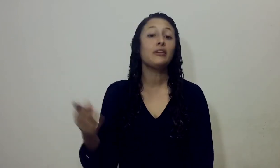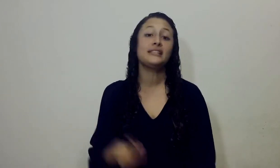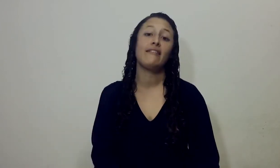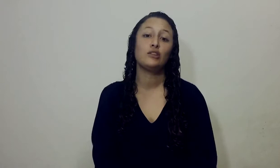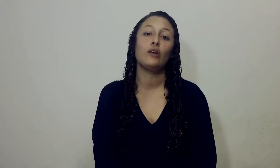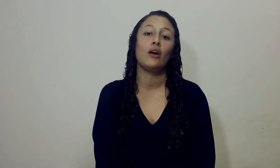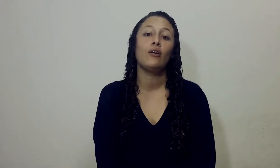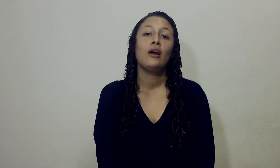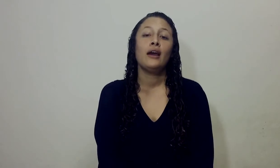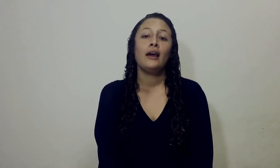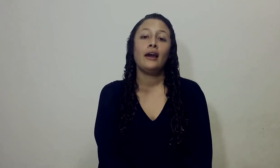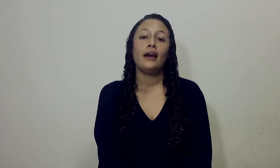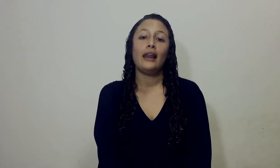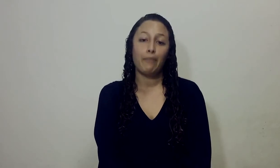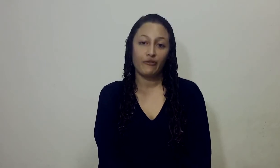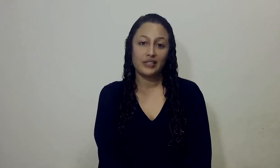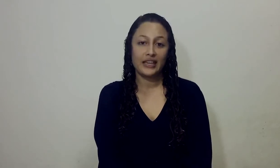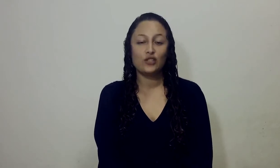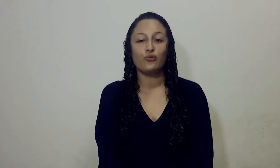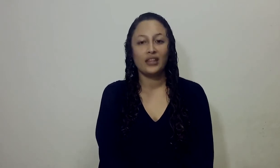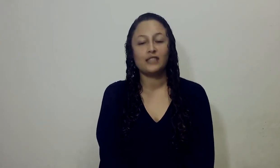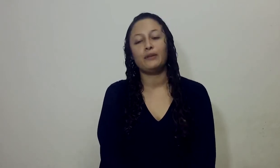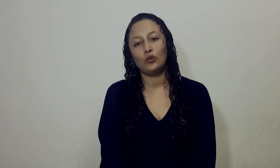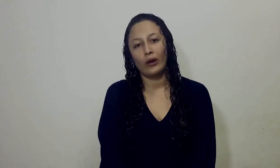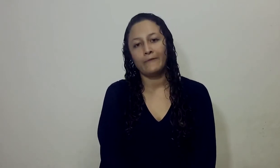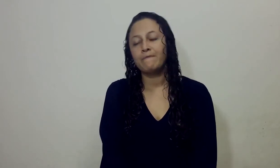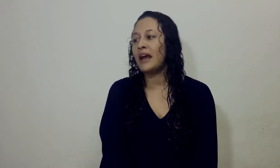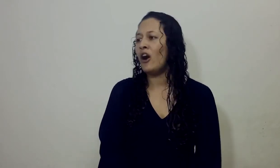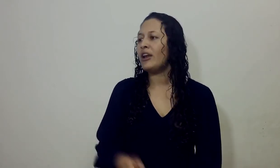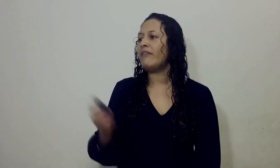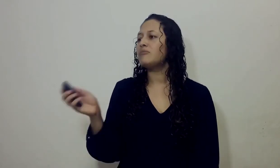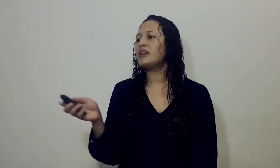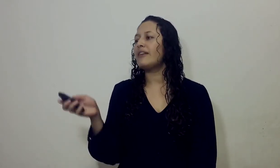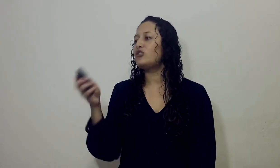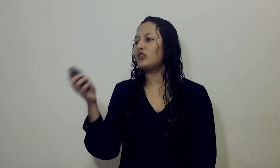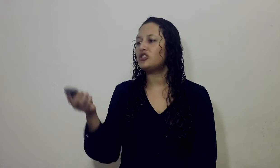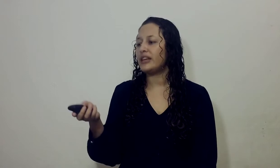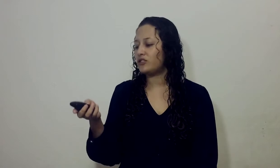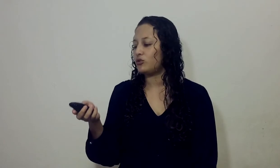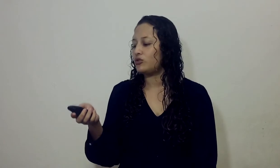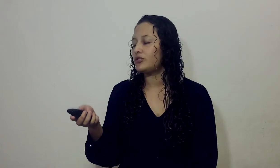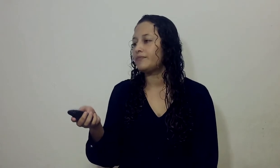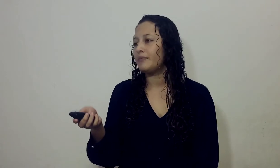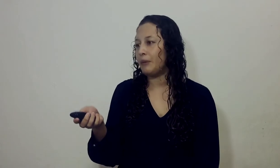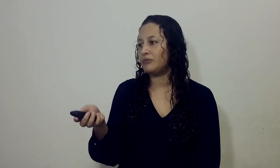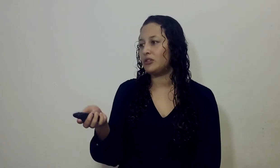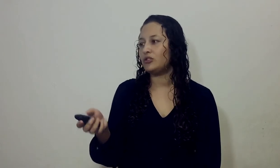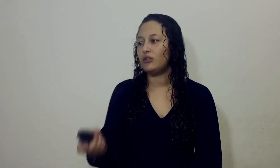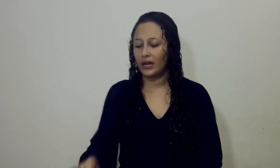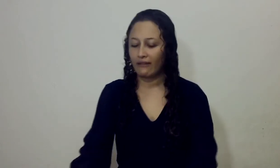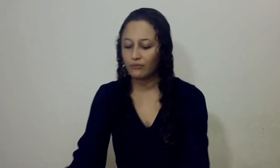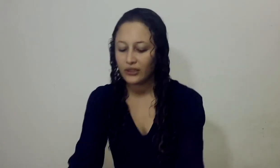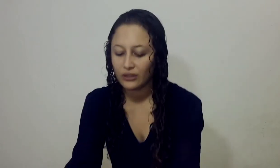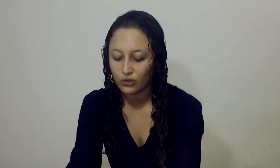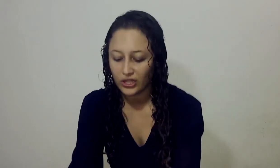también cómo les había ayudado la profecía en su vida espiritual Ahora vamos a ver dos textos, vamos a